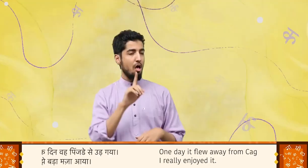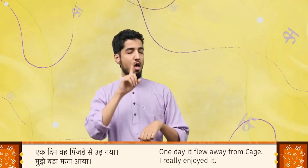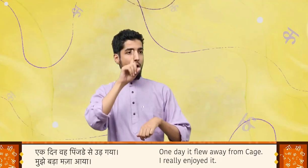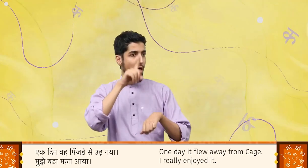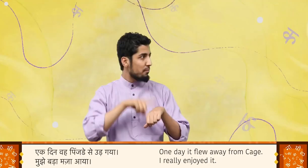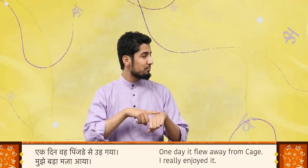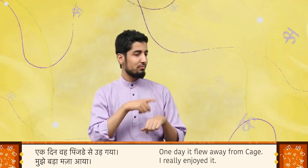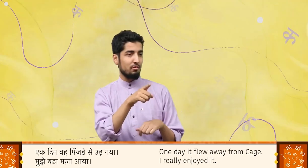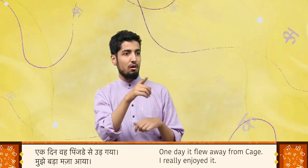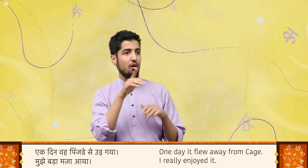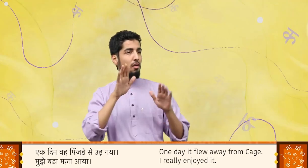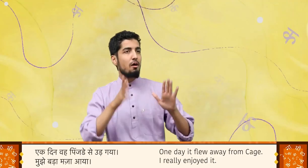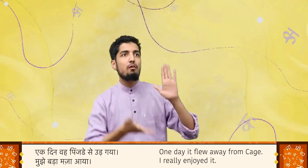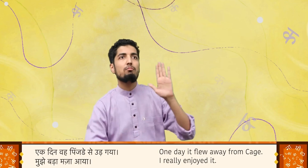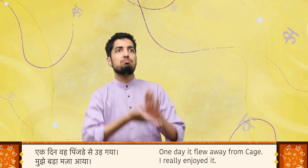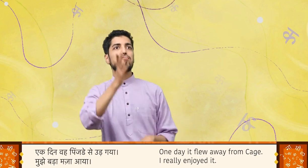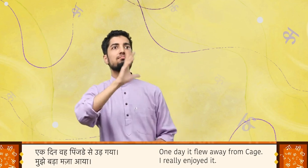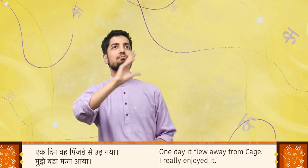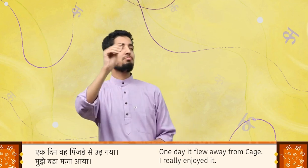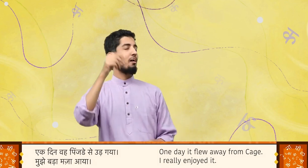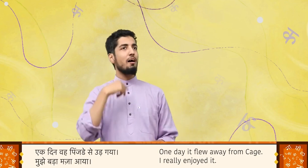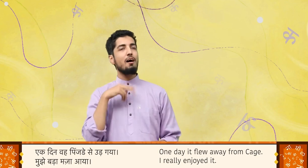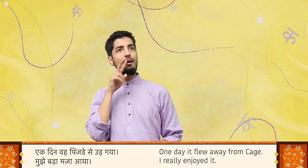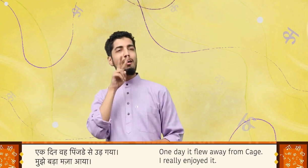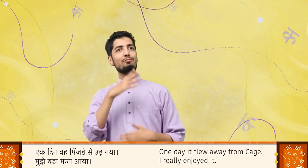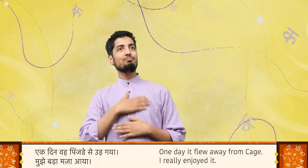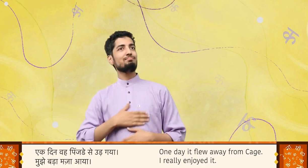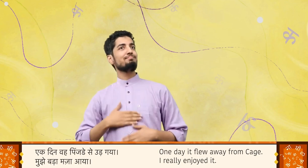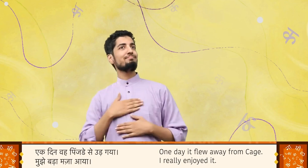एक दिन भै पिंजरे से बाहर उड़ गया मुझे बड़ा मजा आया